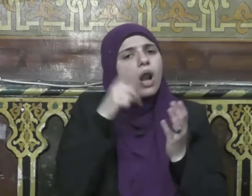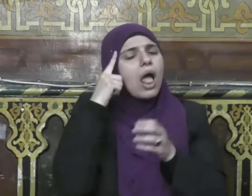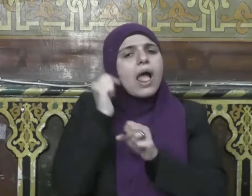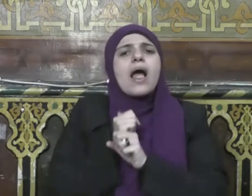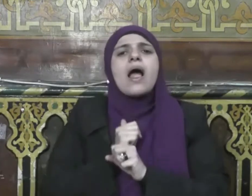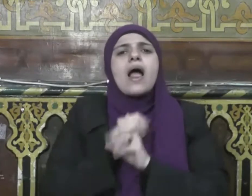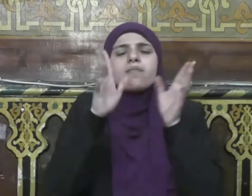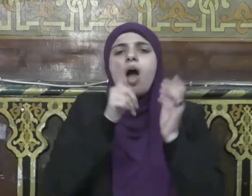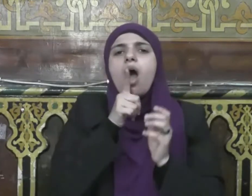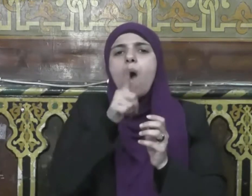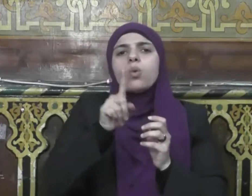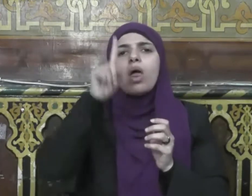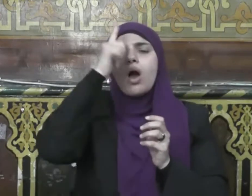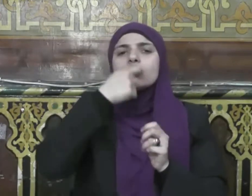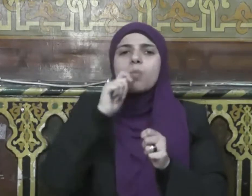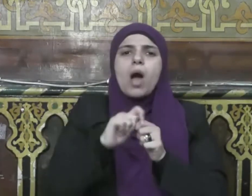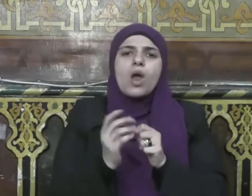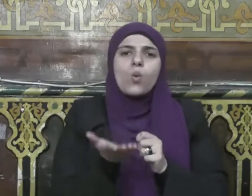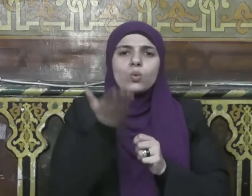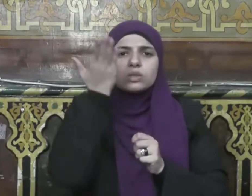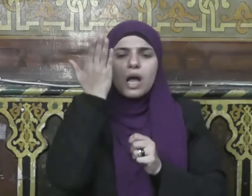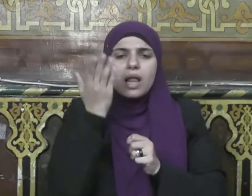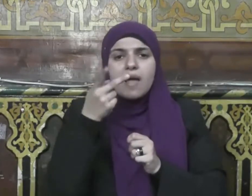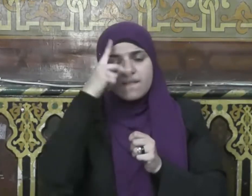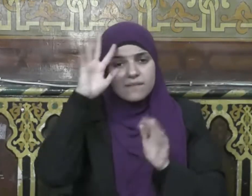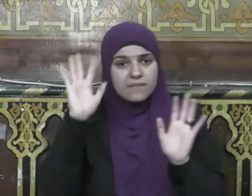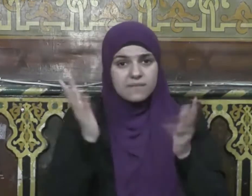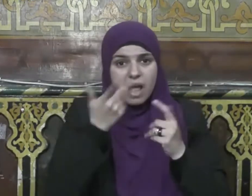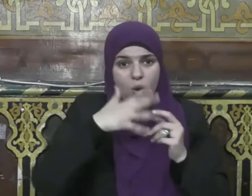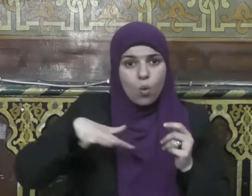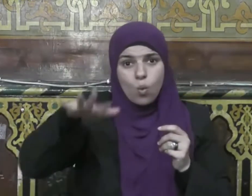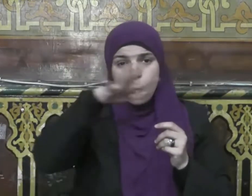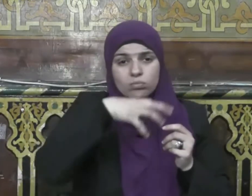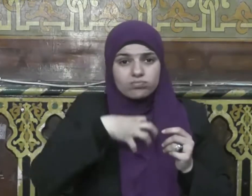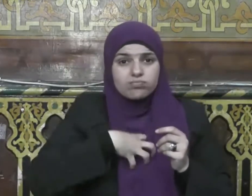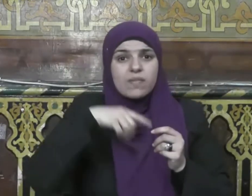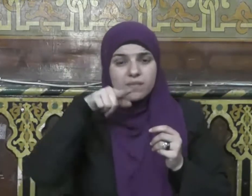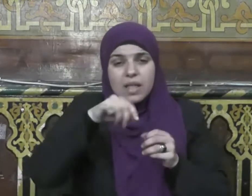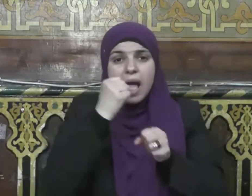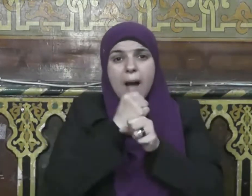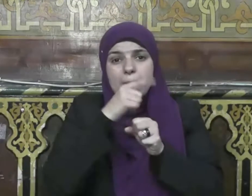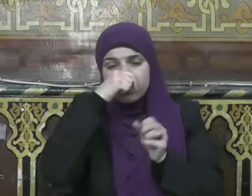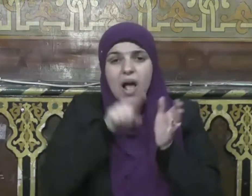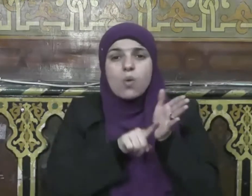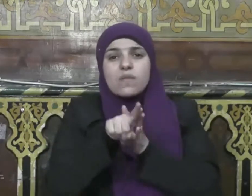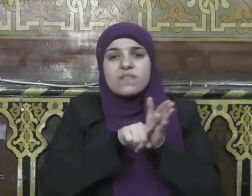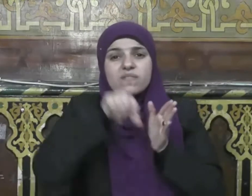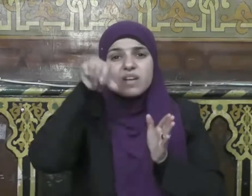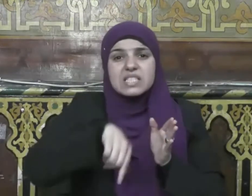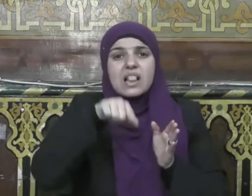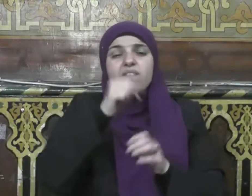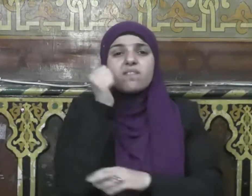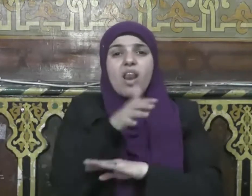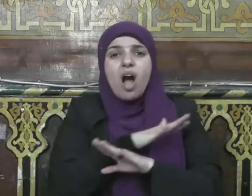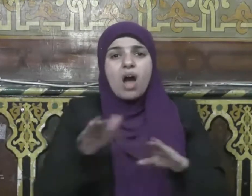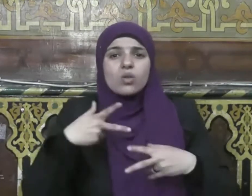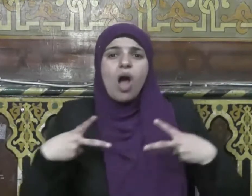توليتم أن تفسدوا في الأرض وتقطعوا أرحامكم أولئك الذين لعنهم الله